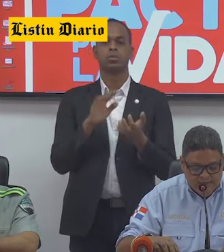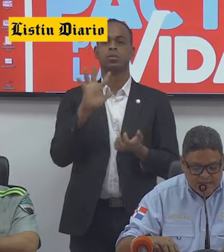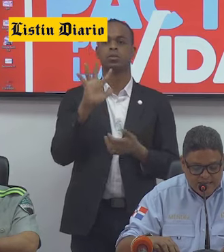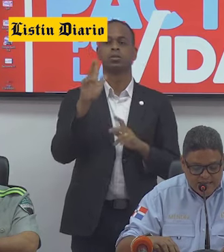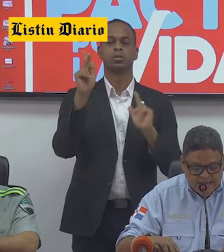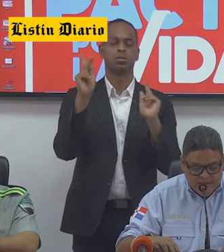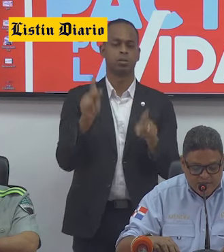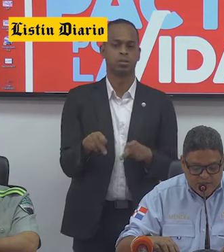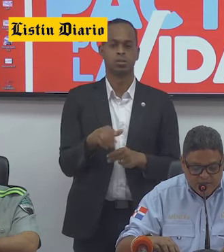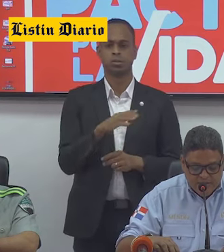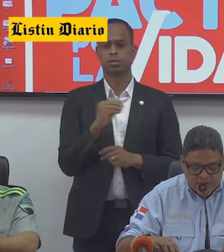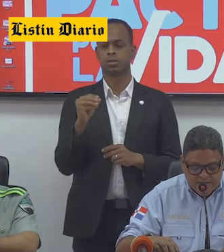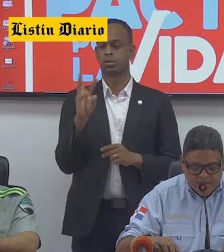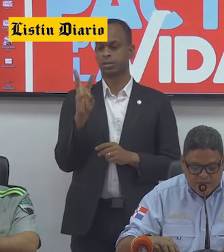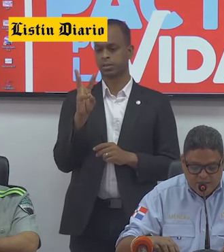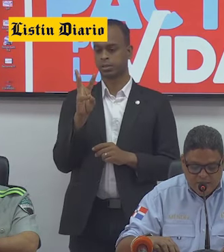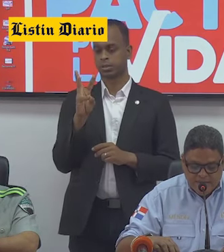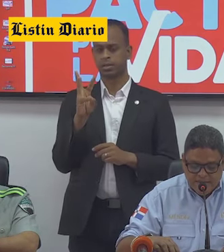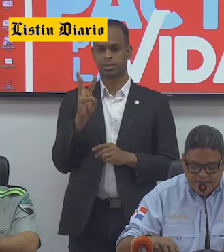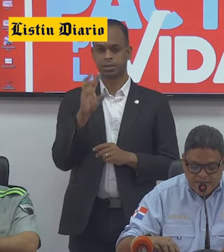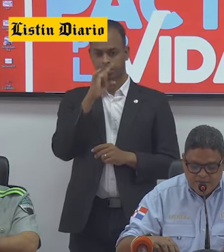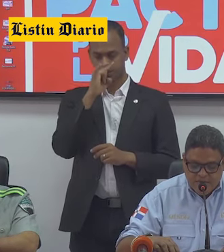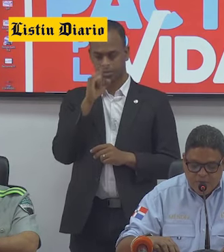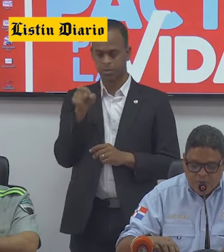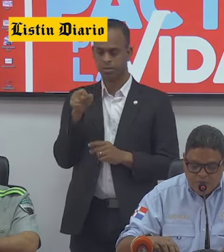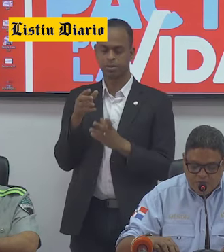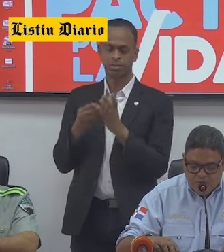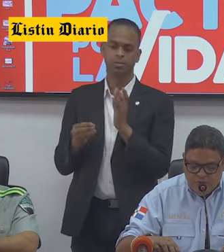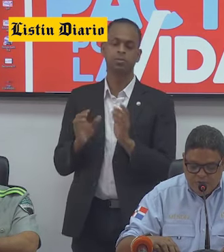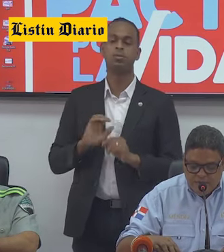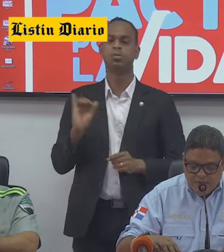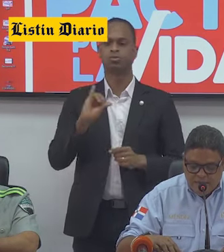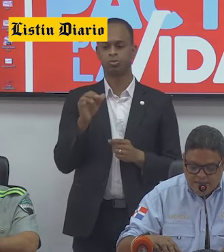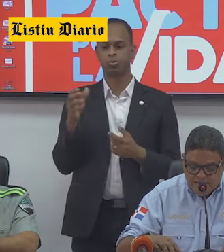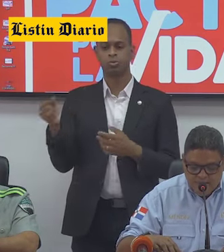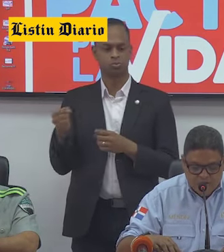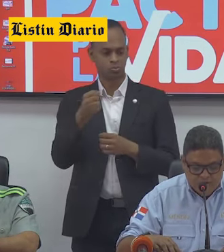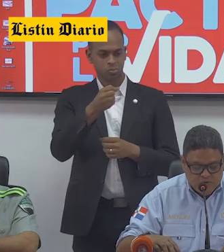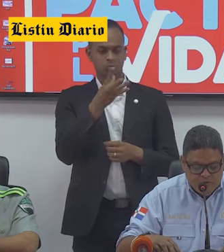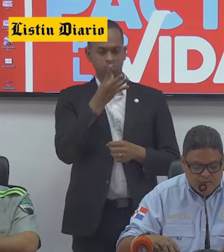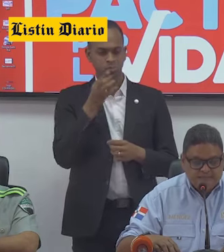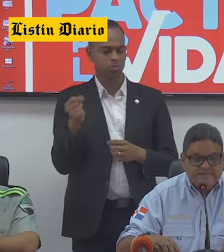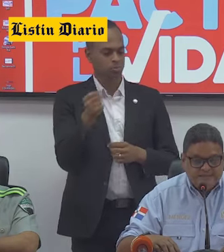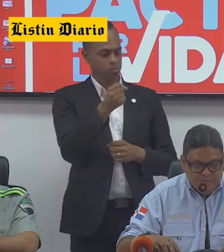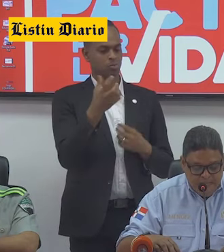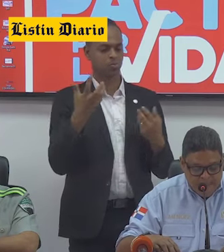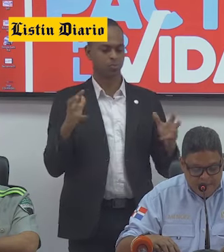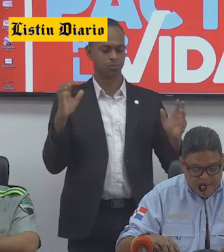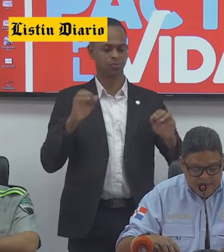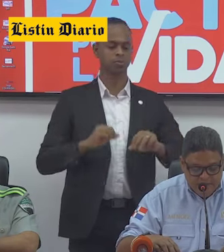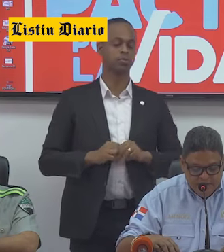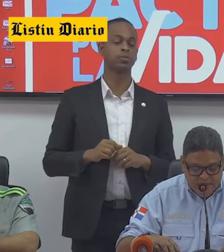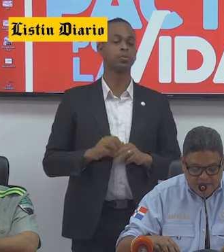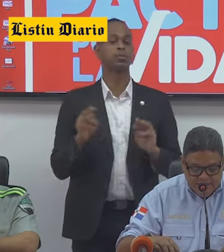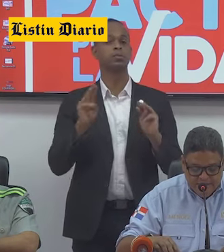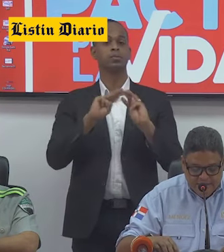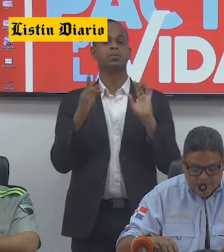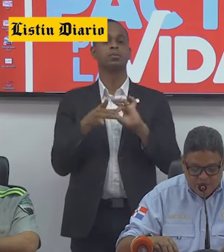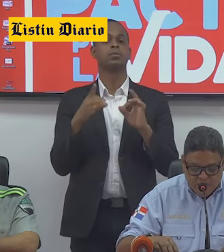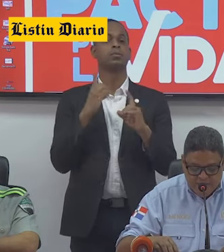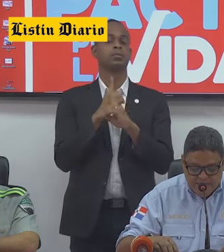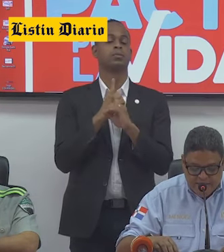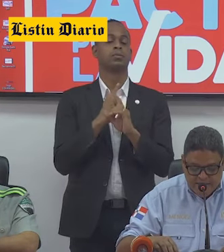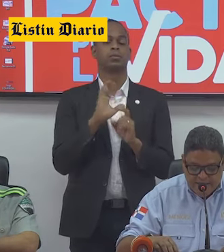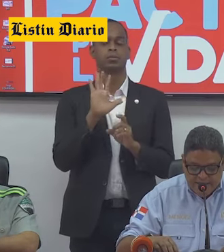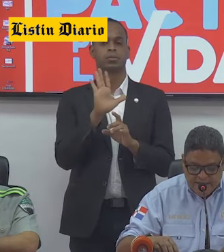personas y a seis menores debido a se encontraban extraviados. Los mismos fueron entregados a sus padres. El Ministerio de Defensa, a través